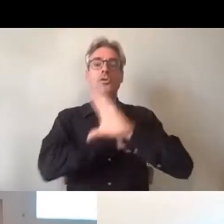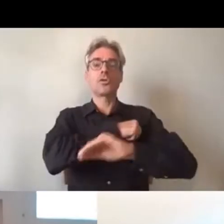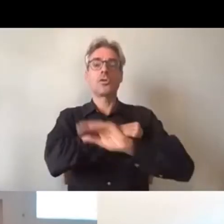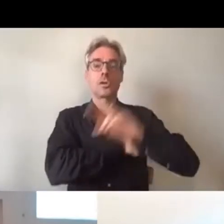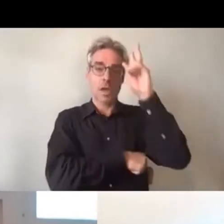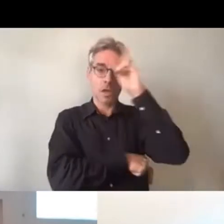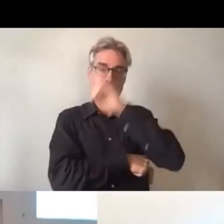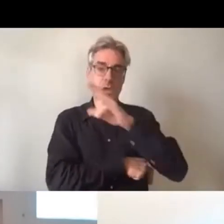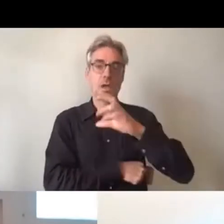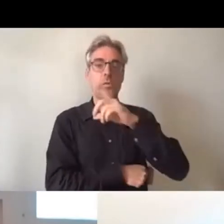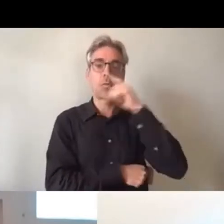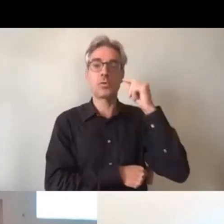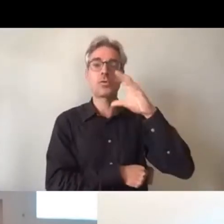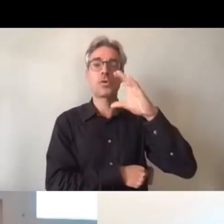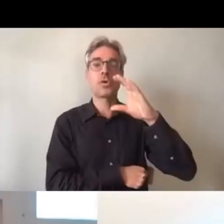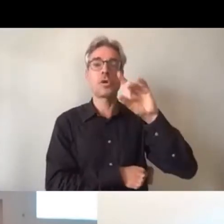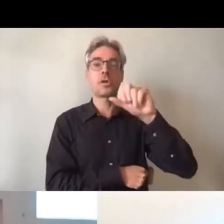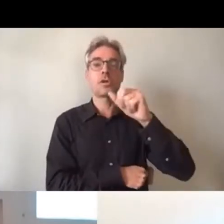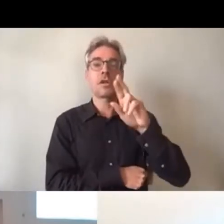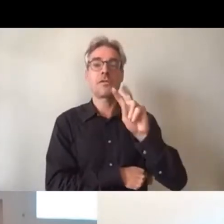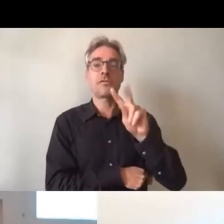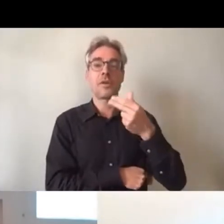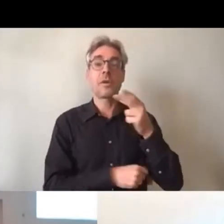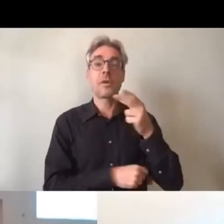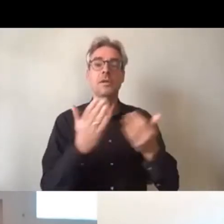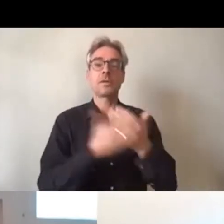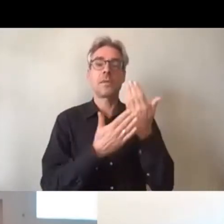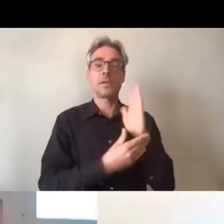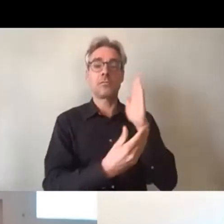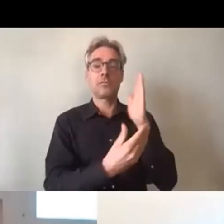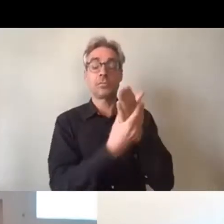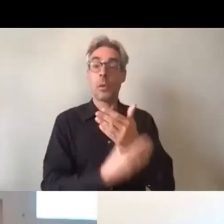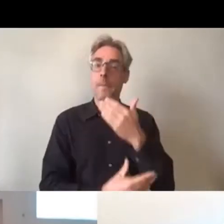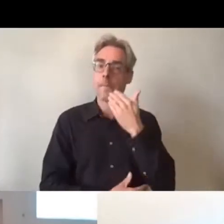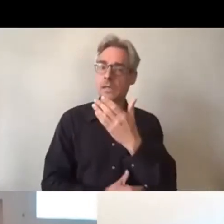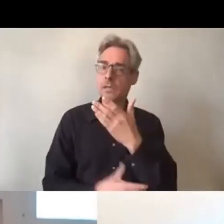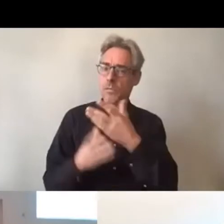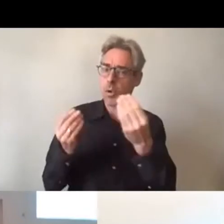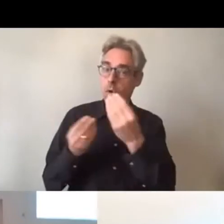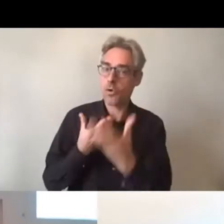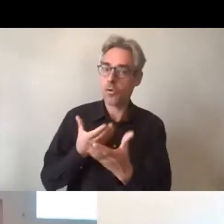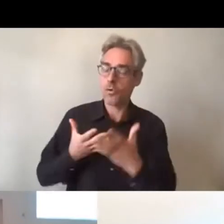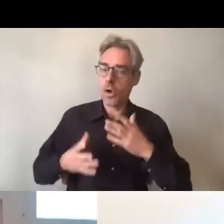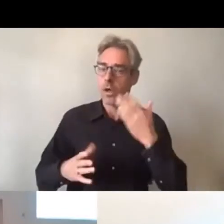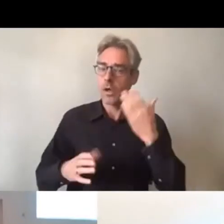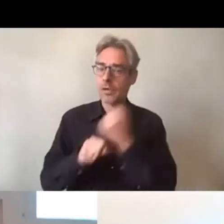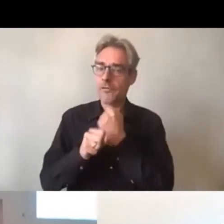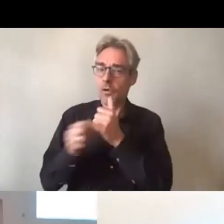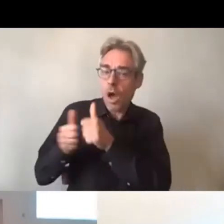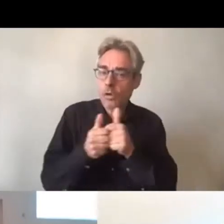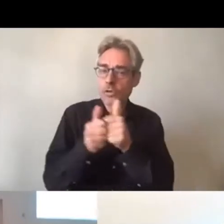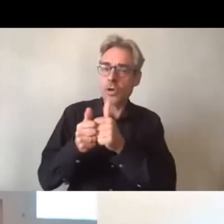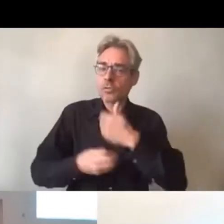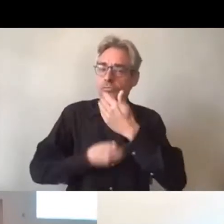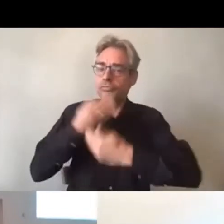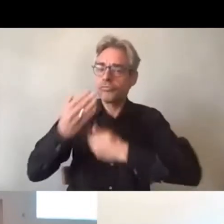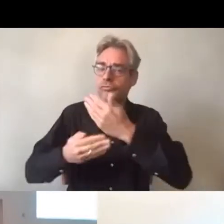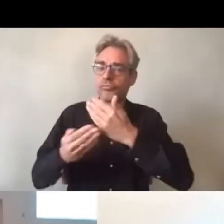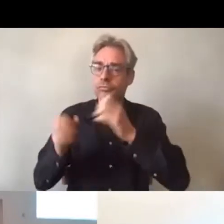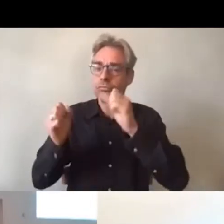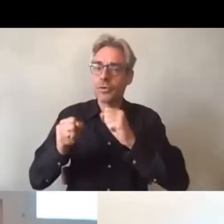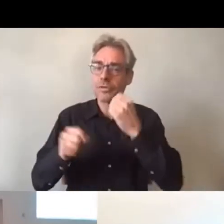Chervin, qui interviendra ce matin. Philippe, que je remercie beaucoup pour les travaux qui nous ont permis de